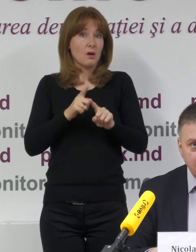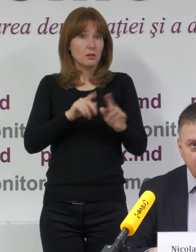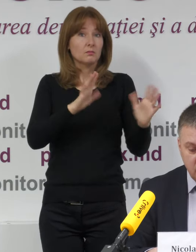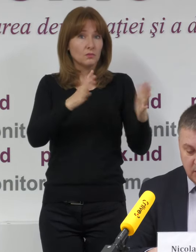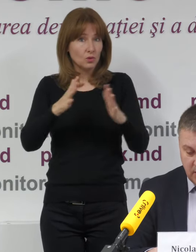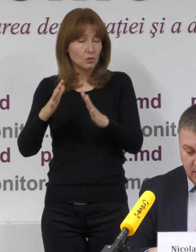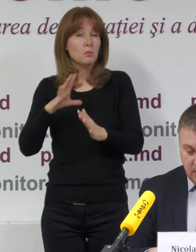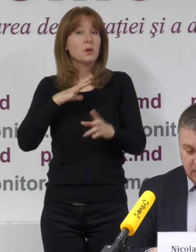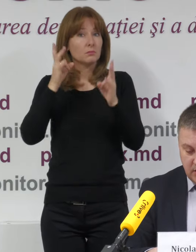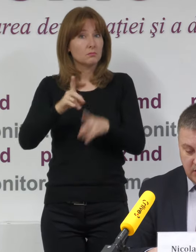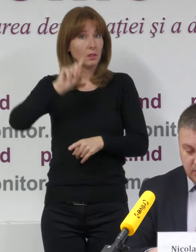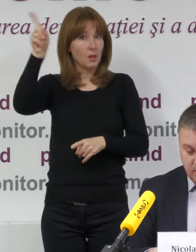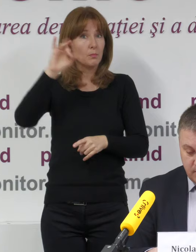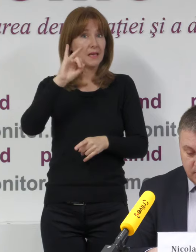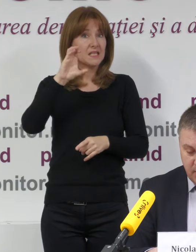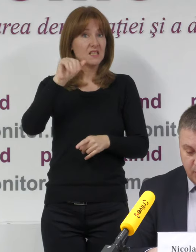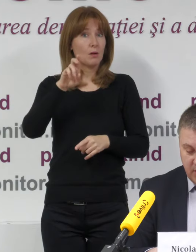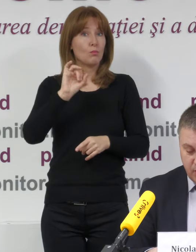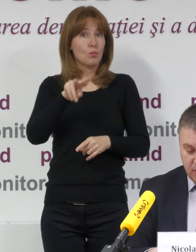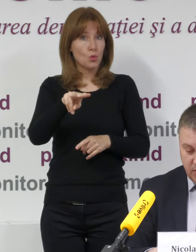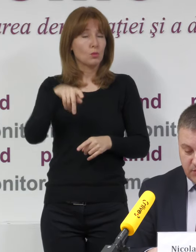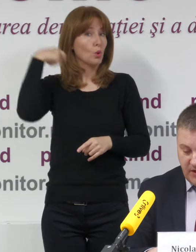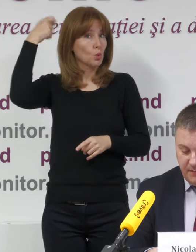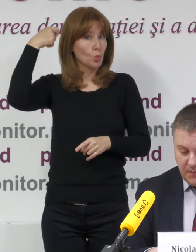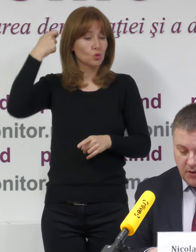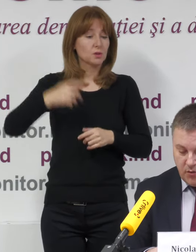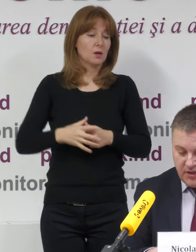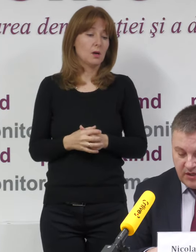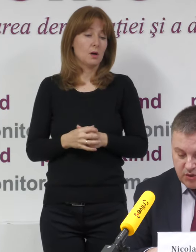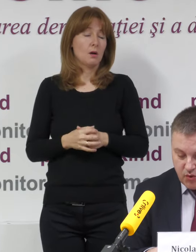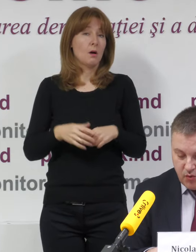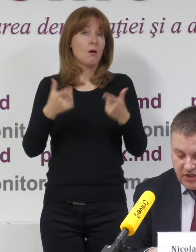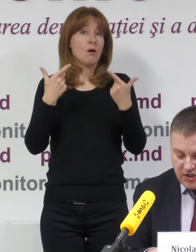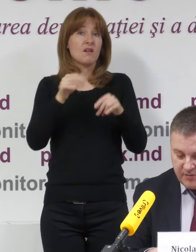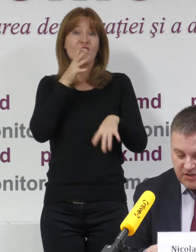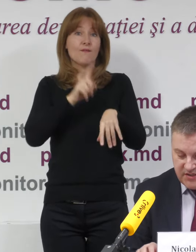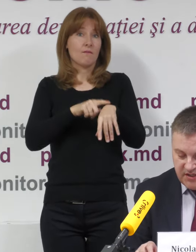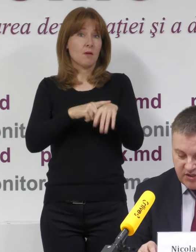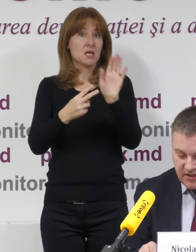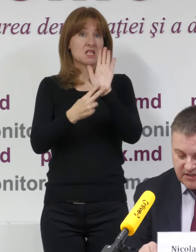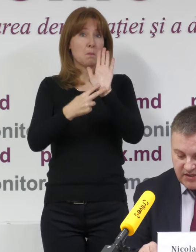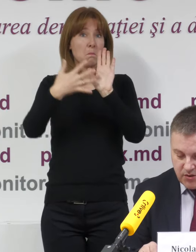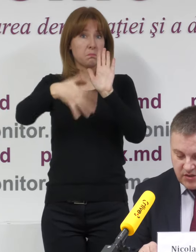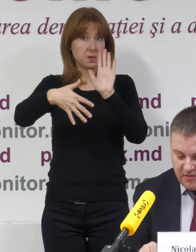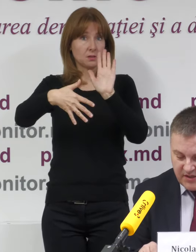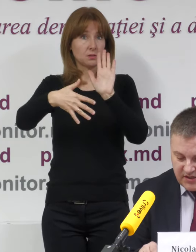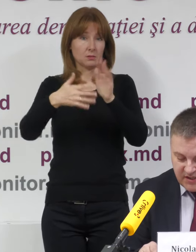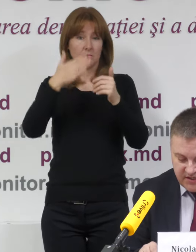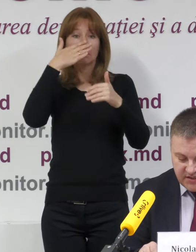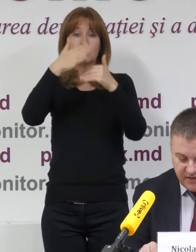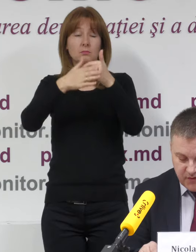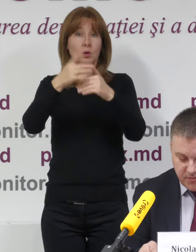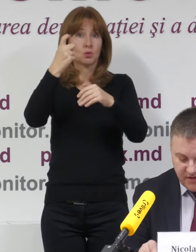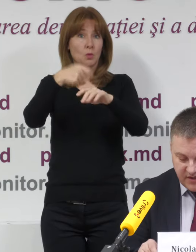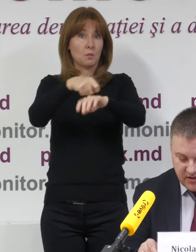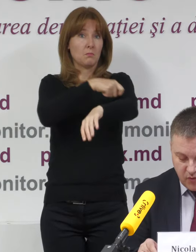în Istanbul, în Republica Turcea, cum spuneam, unde în jurul orei 7.50 în raza de 100 de metri de